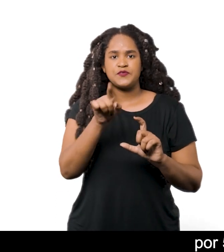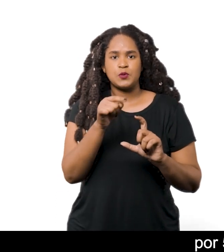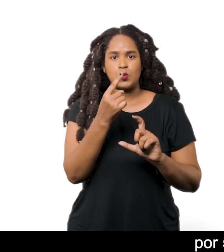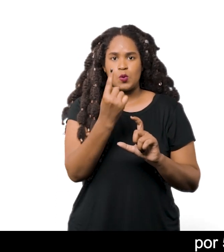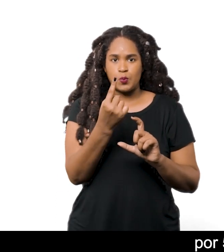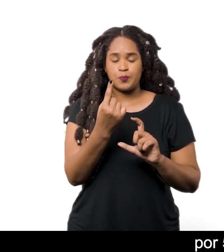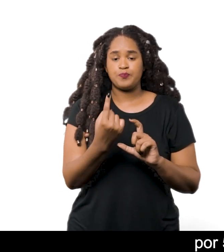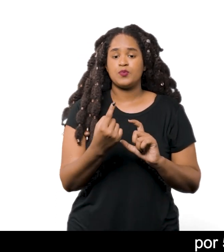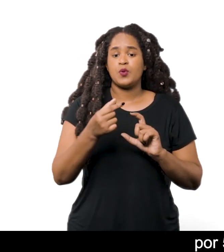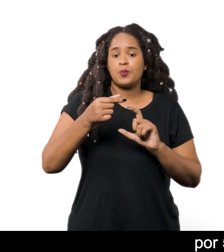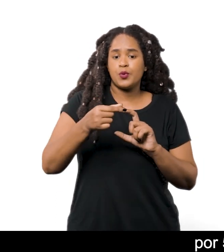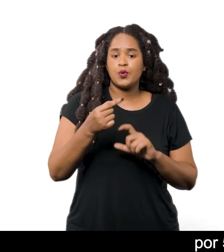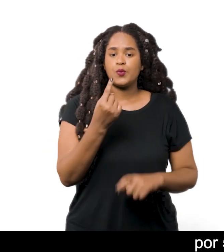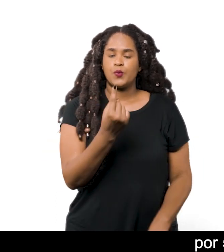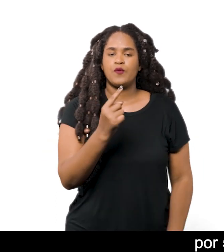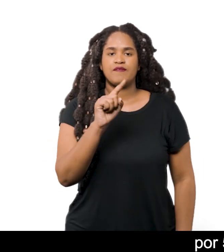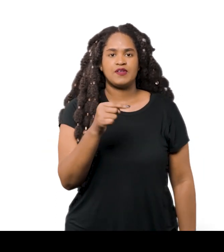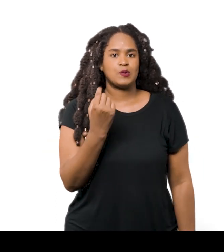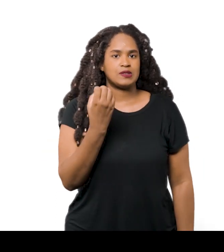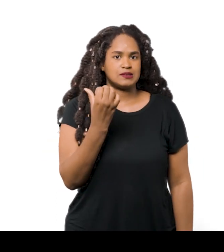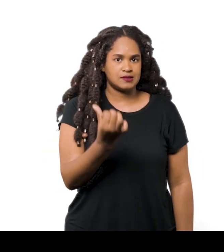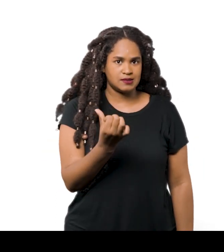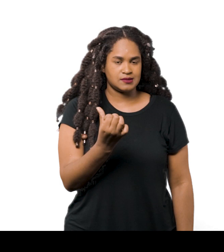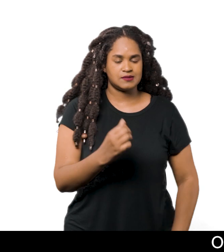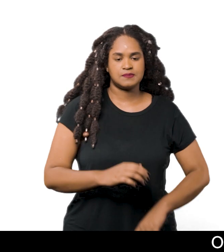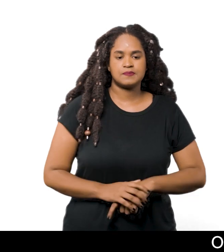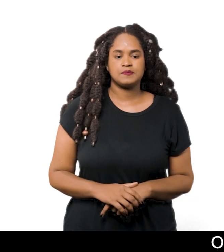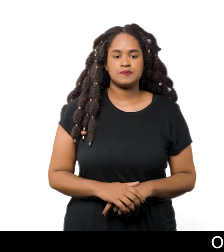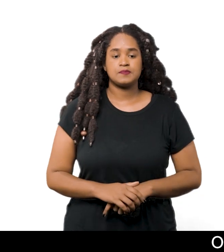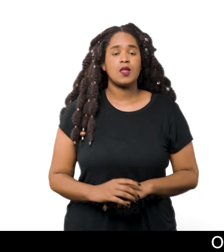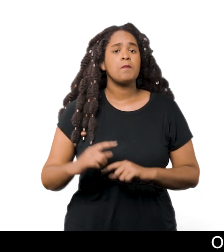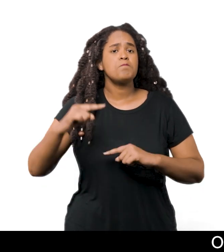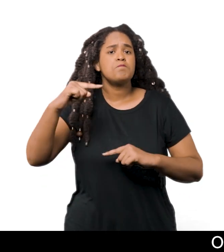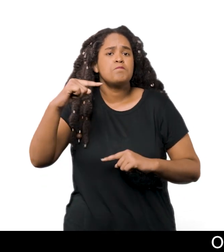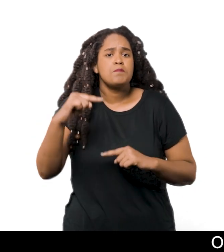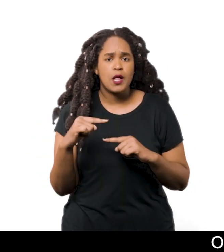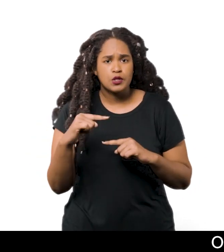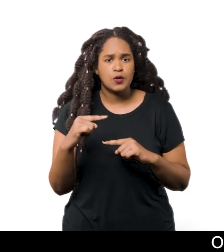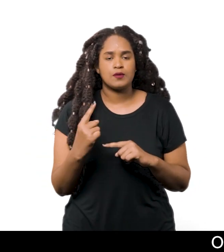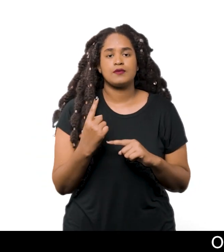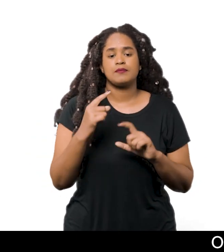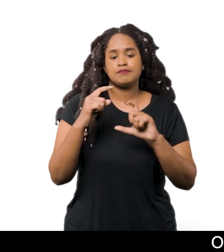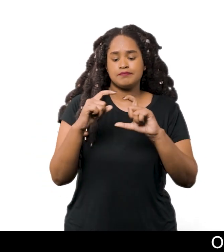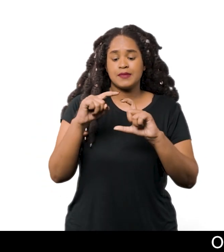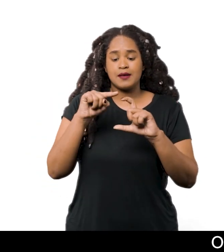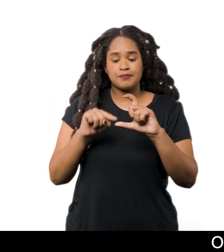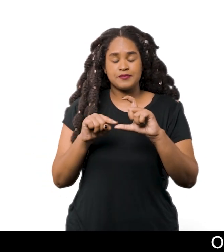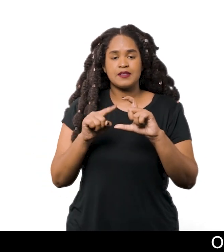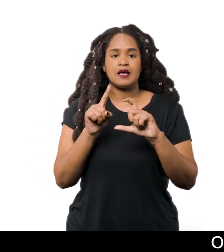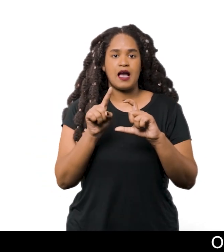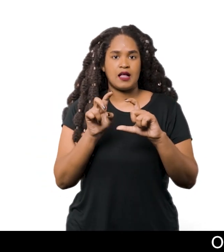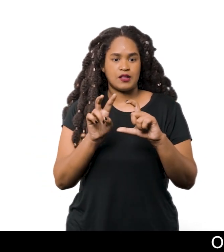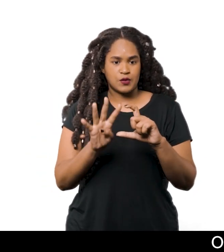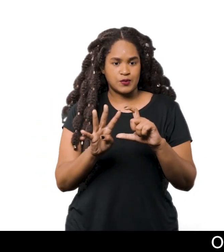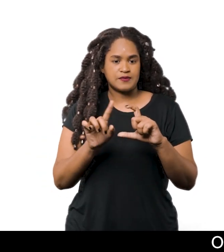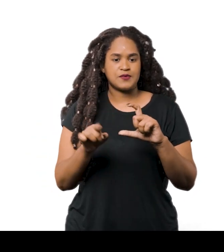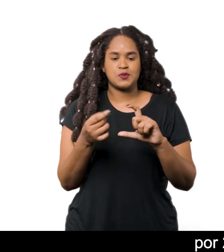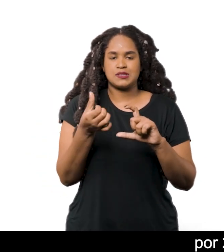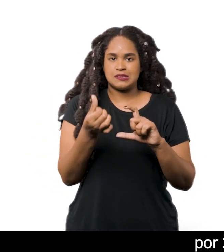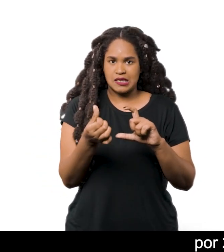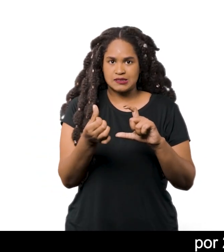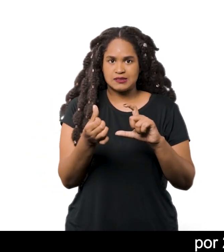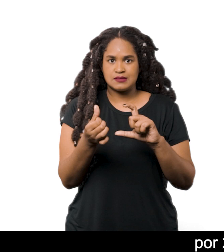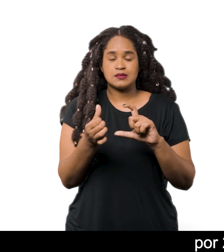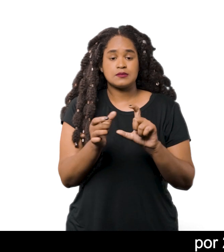por 1,6 de profundidade O menor tem 14,6 cm de comprimento